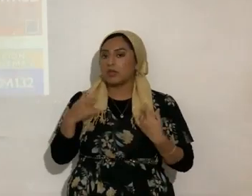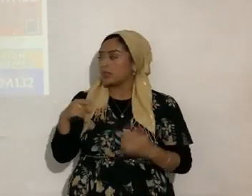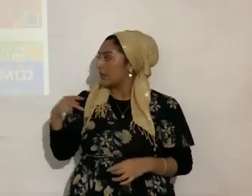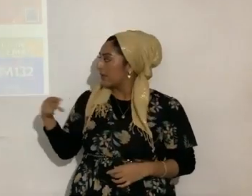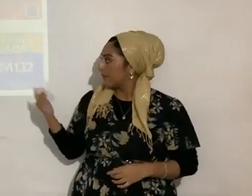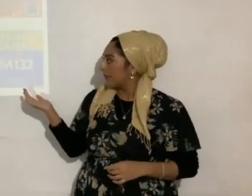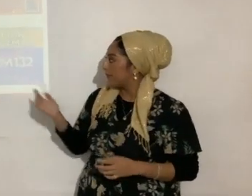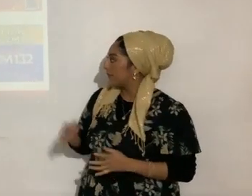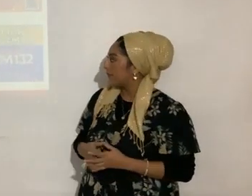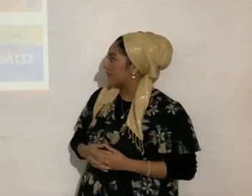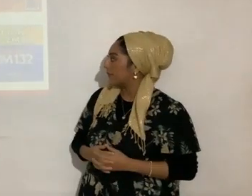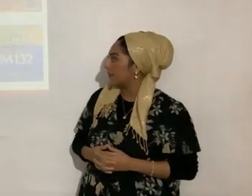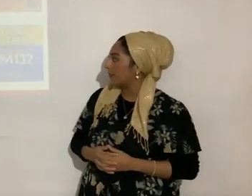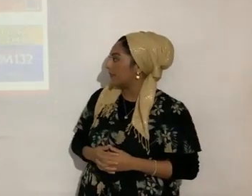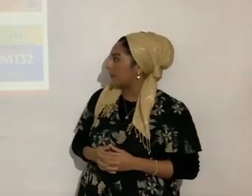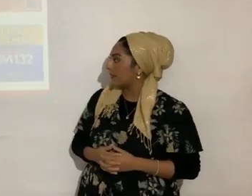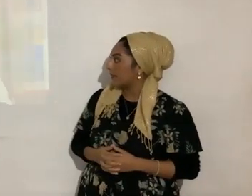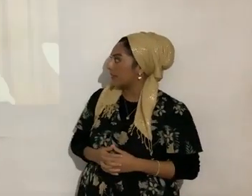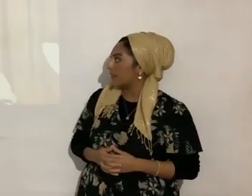aleluya, bueno, es esto de la revista, muy bien.